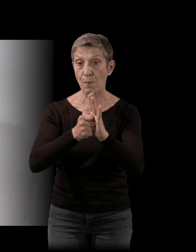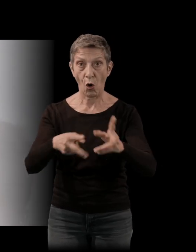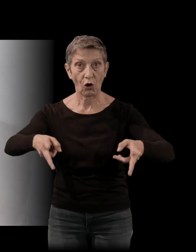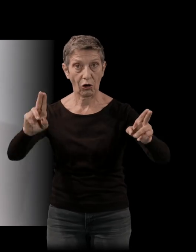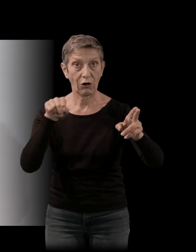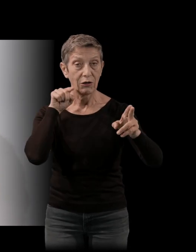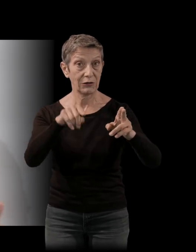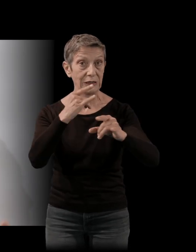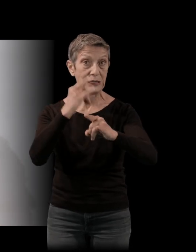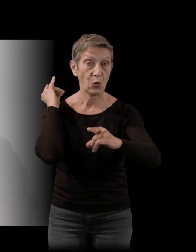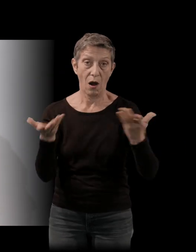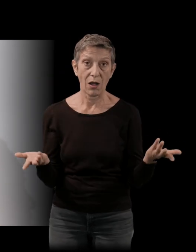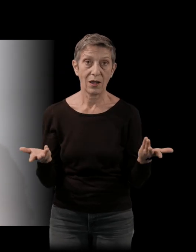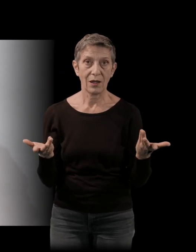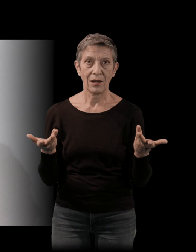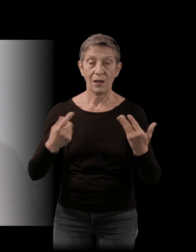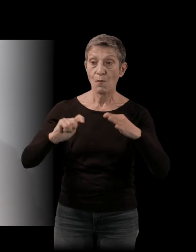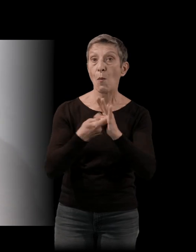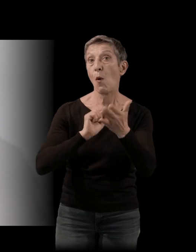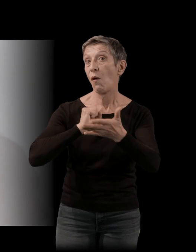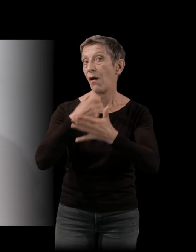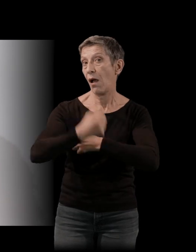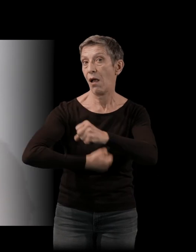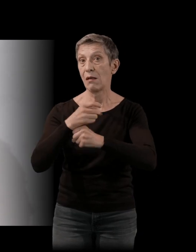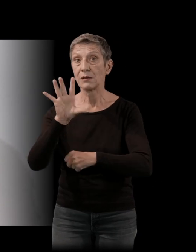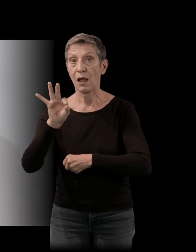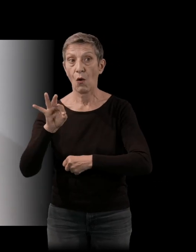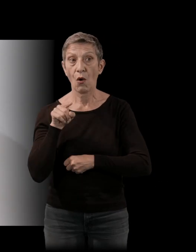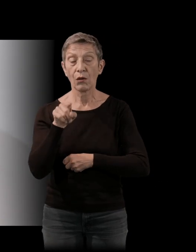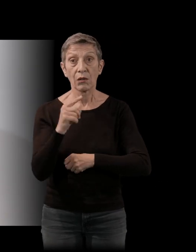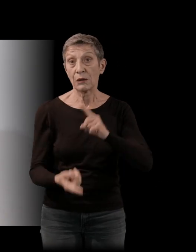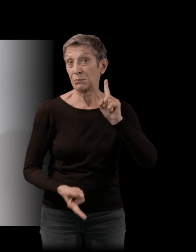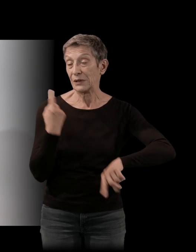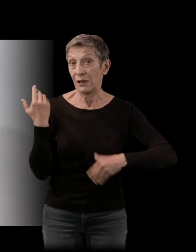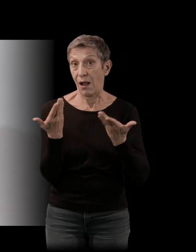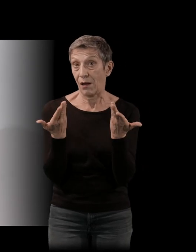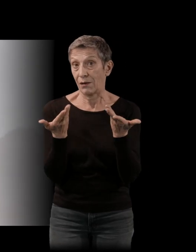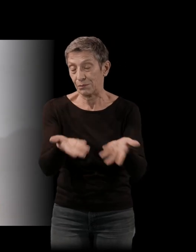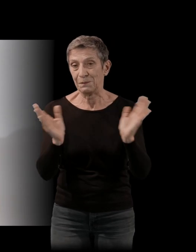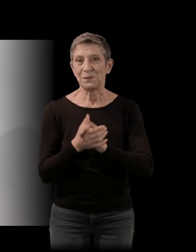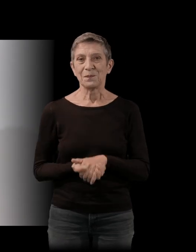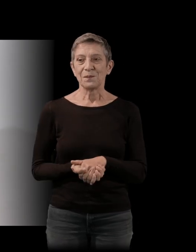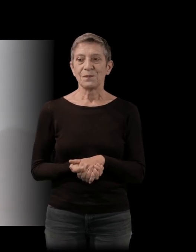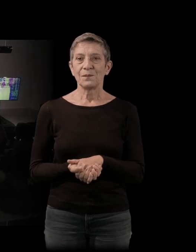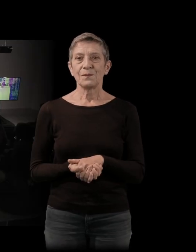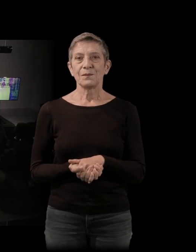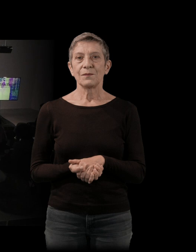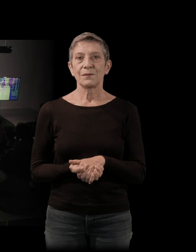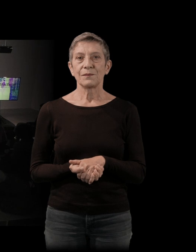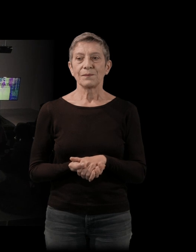ce que c'était que ce moment de la fin des années 50, qui est très particulier à bien des égards. Ce qui est intéressant, c'est que je le disais, il a